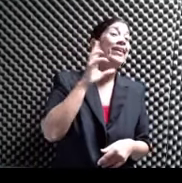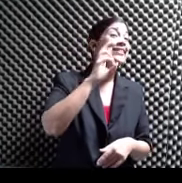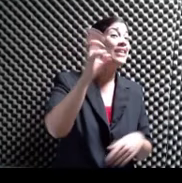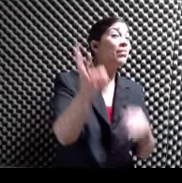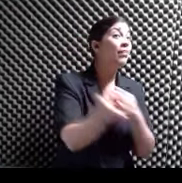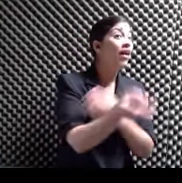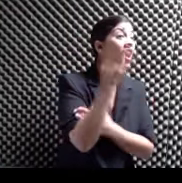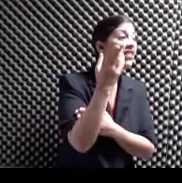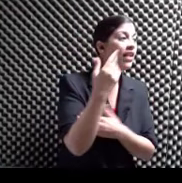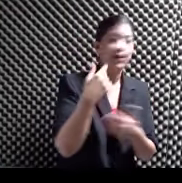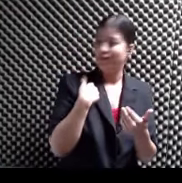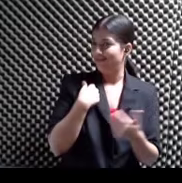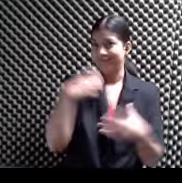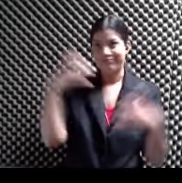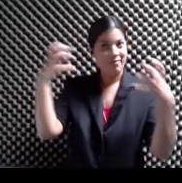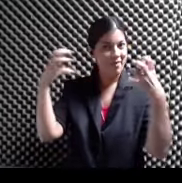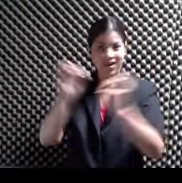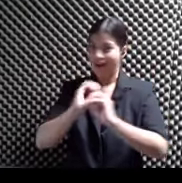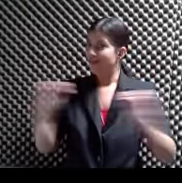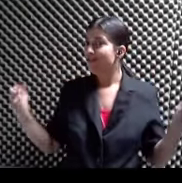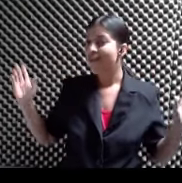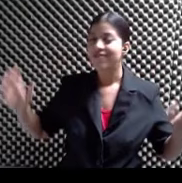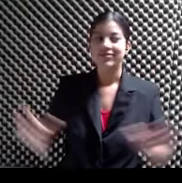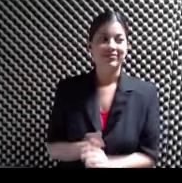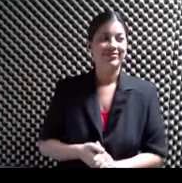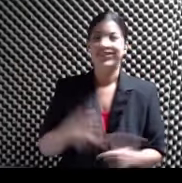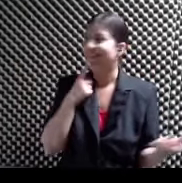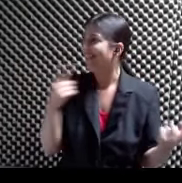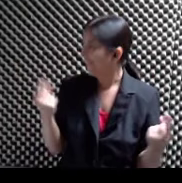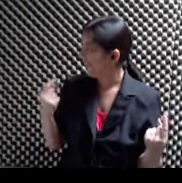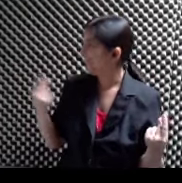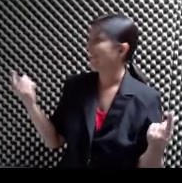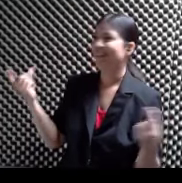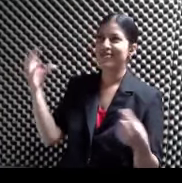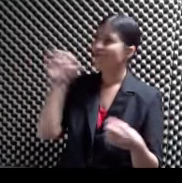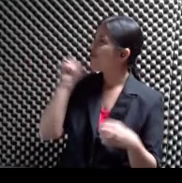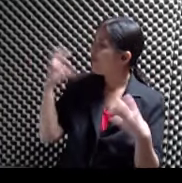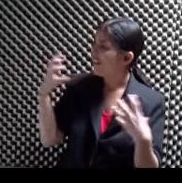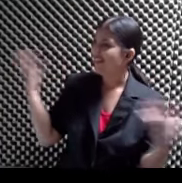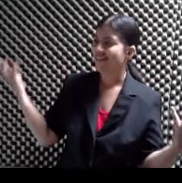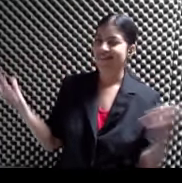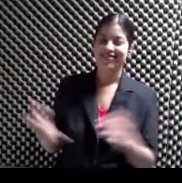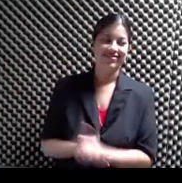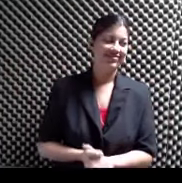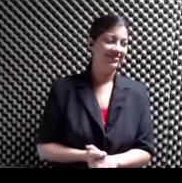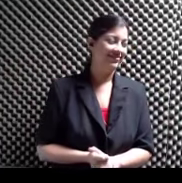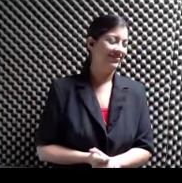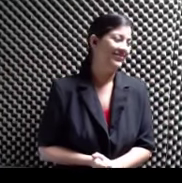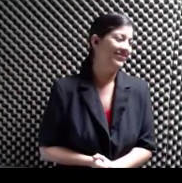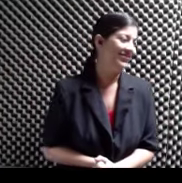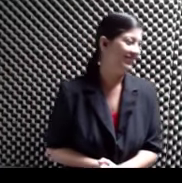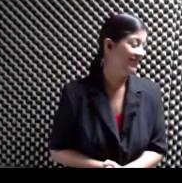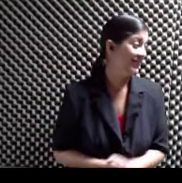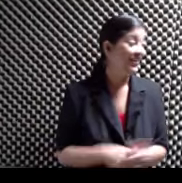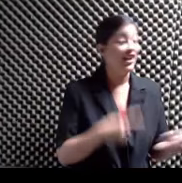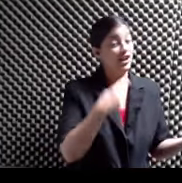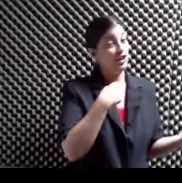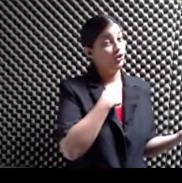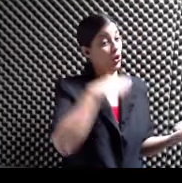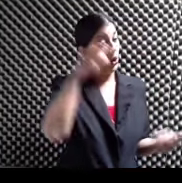la apuntaba Ay Dios mío Cuando yo era niño Si yo a las 4 de